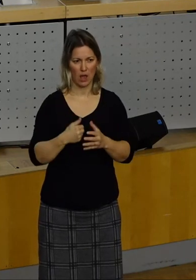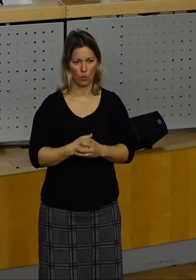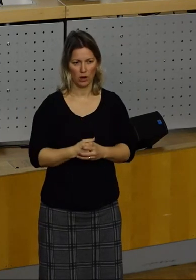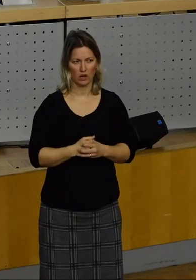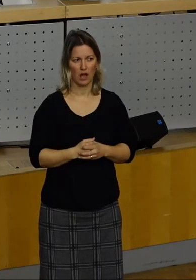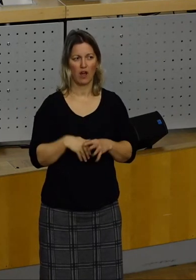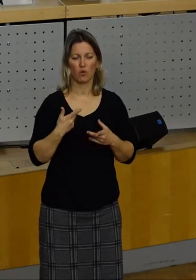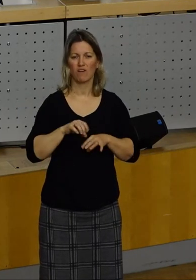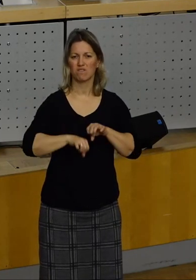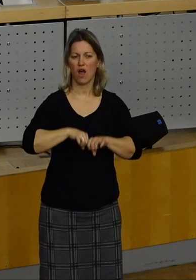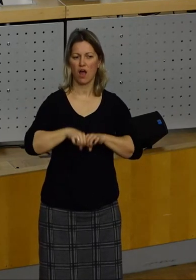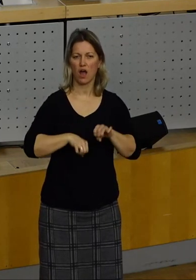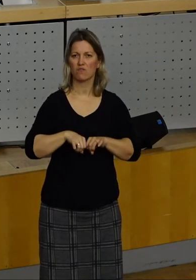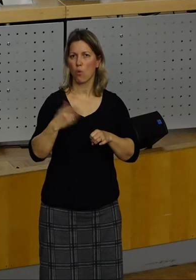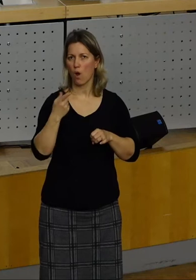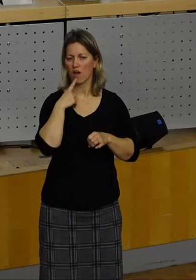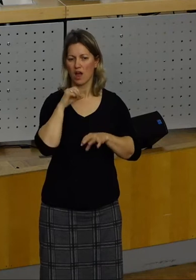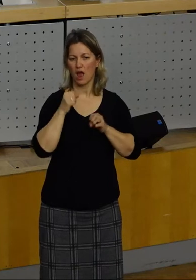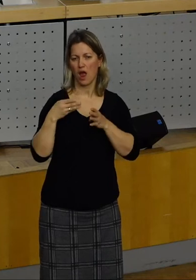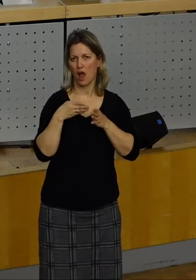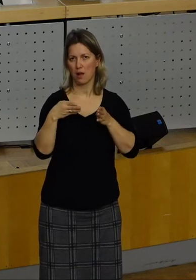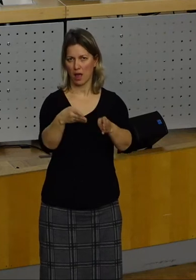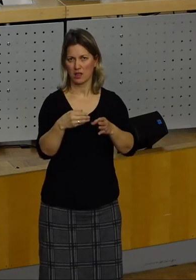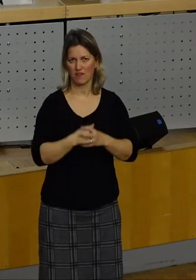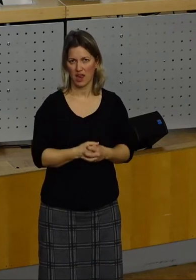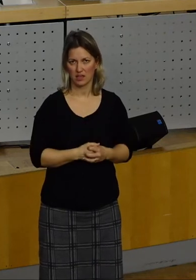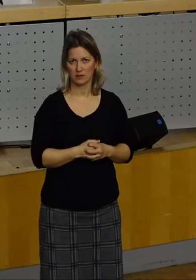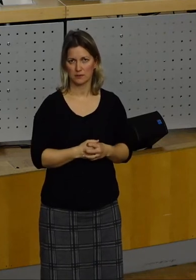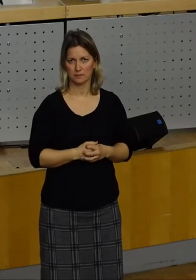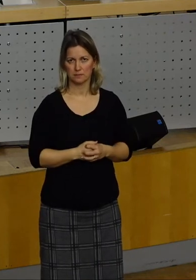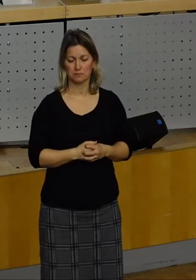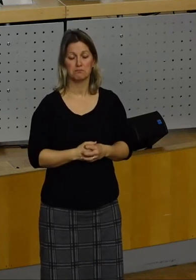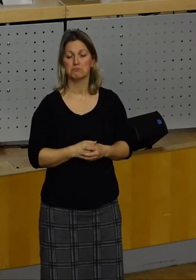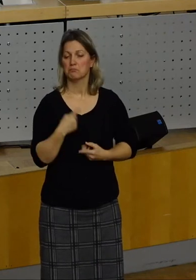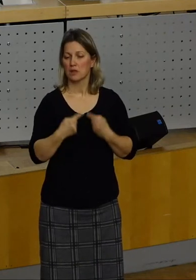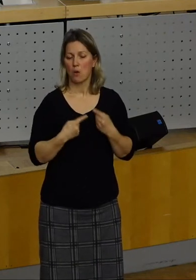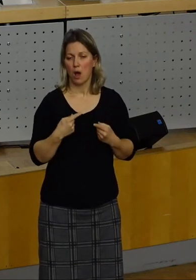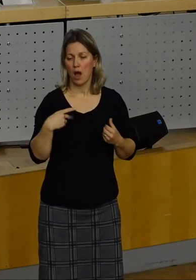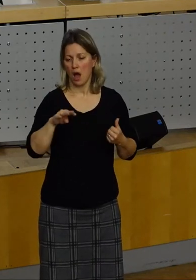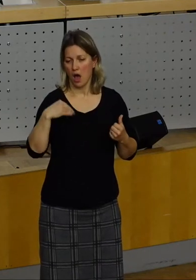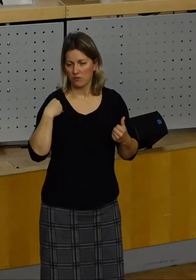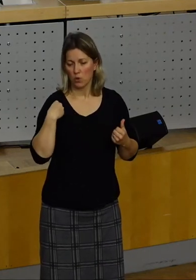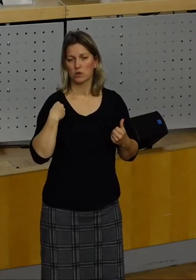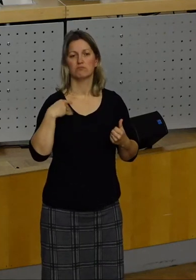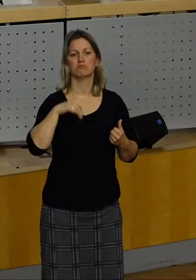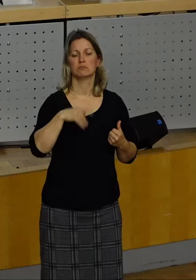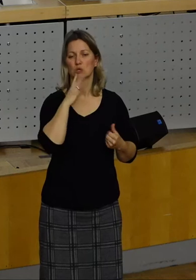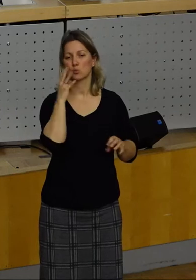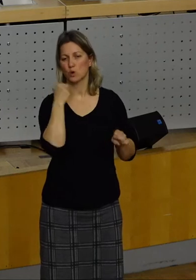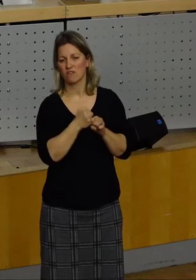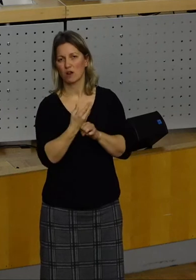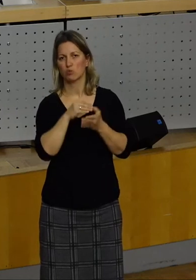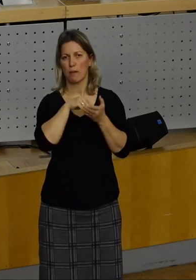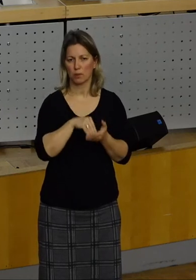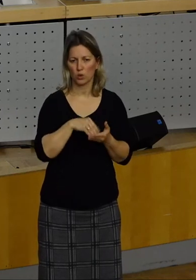Radfahrer am Elbradweg. Dort gab es immer wieder die Antworten über Unfallschwerpunkte. Passiert